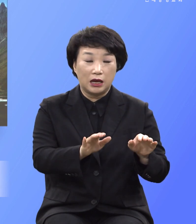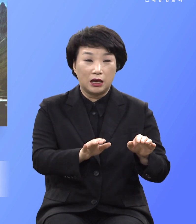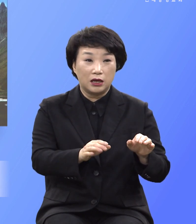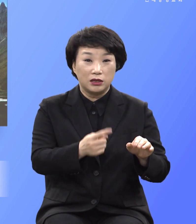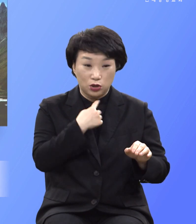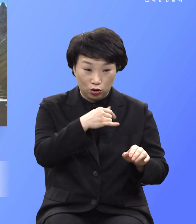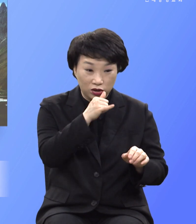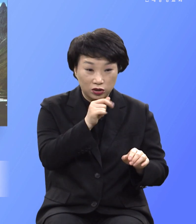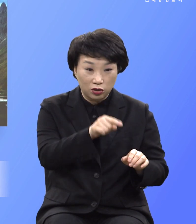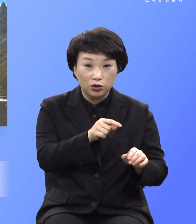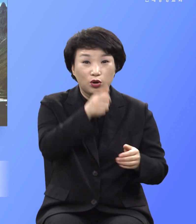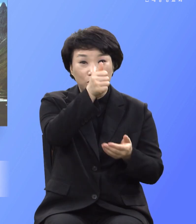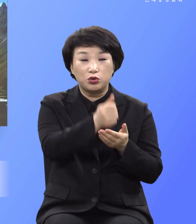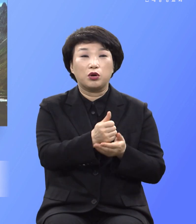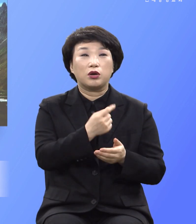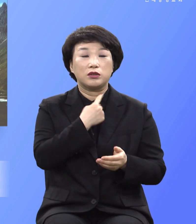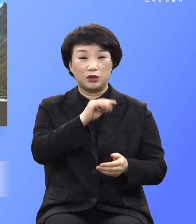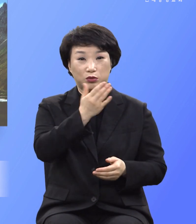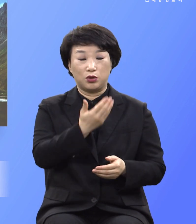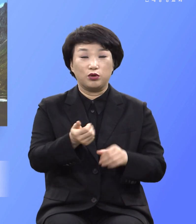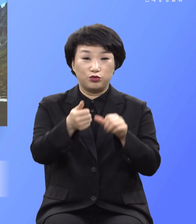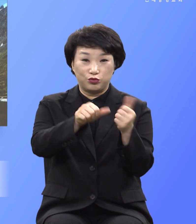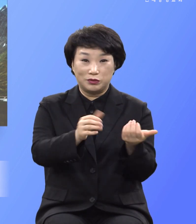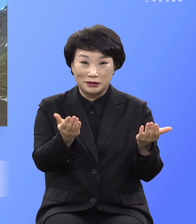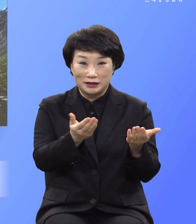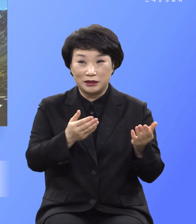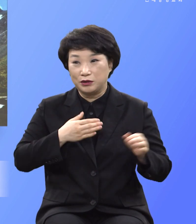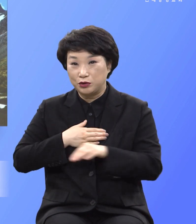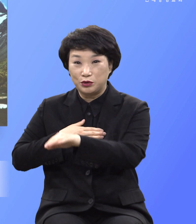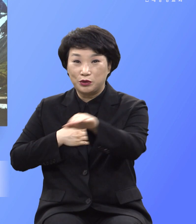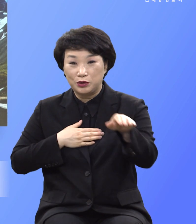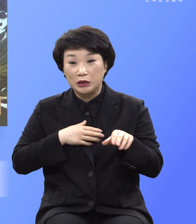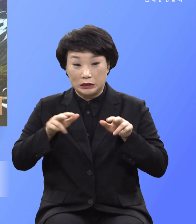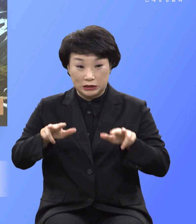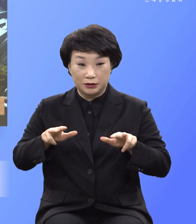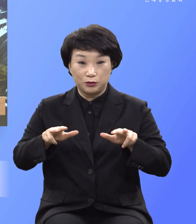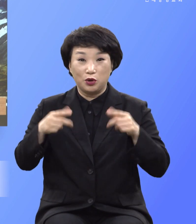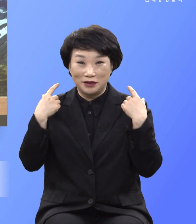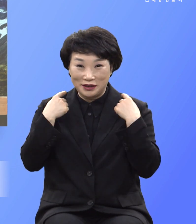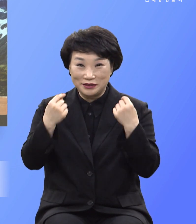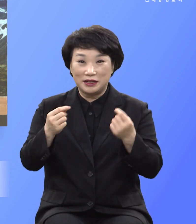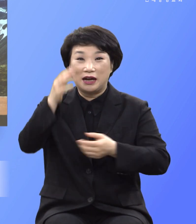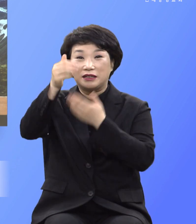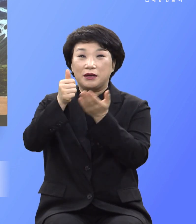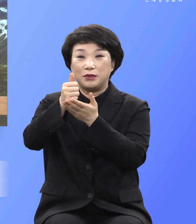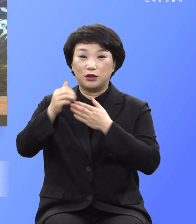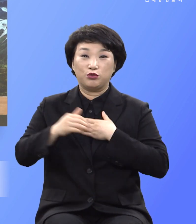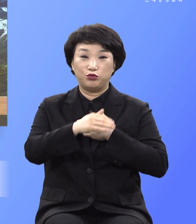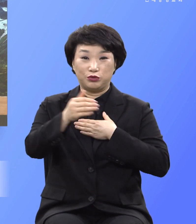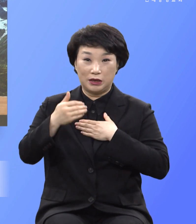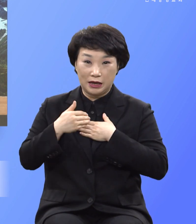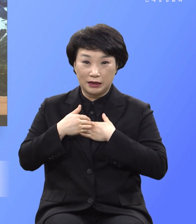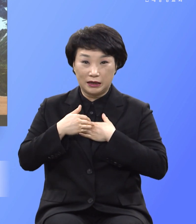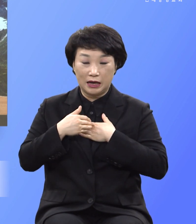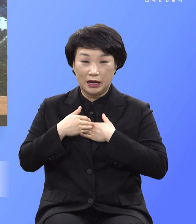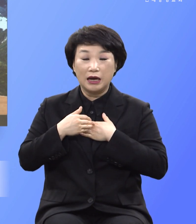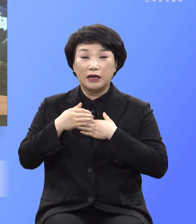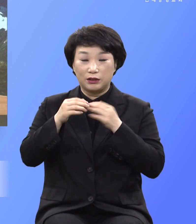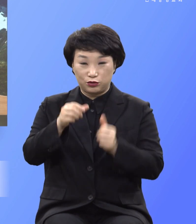죄가 되어 죽는 것이니 지금도 여전히 하나님은 우리에게 살려주기